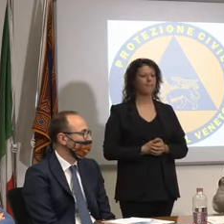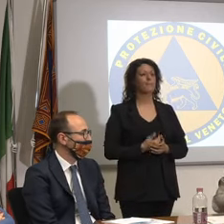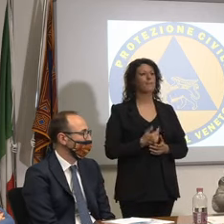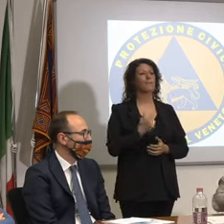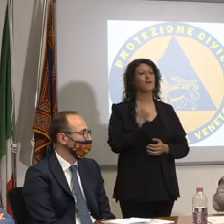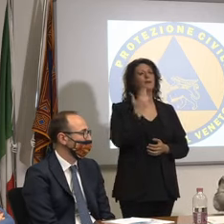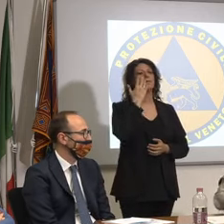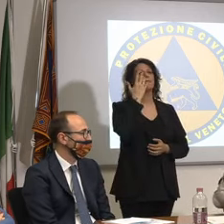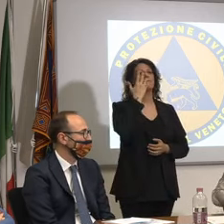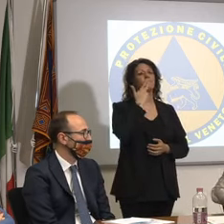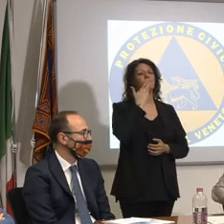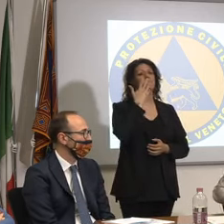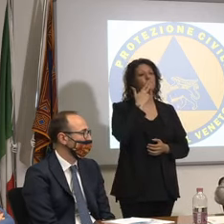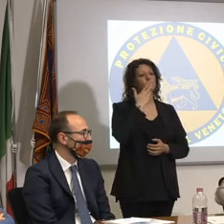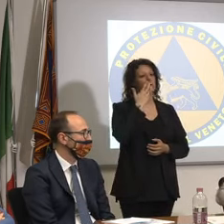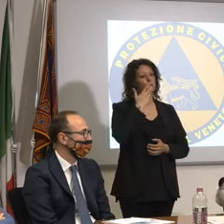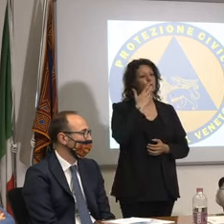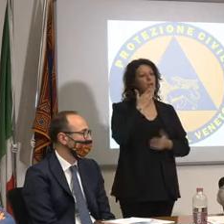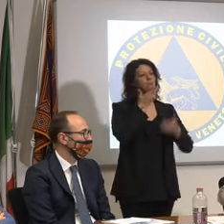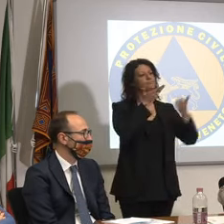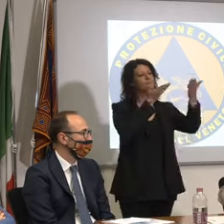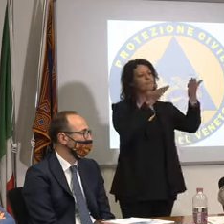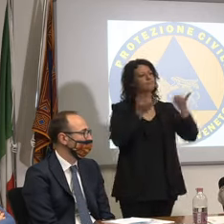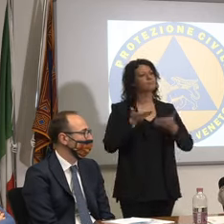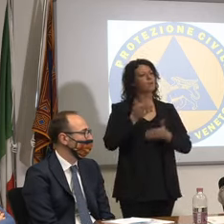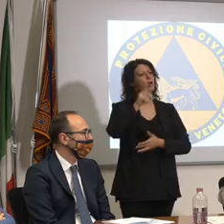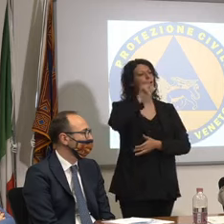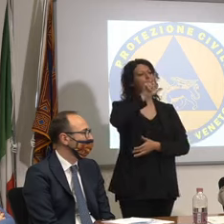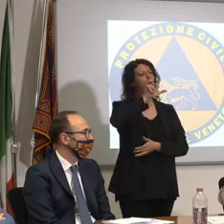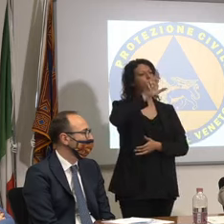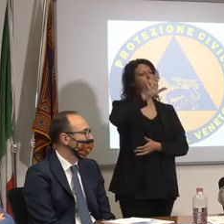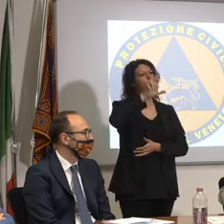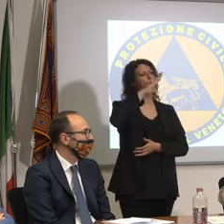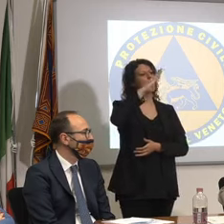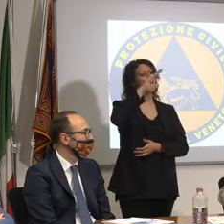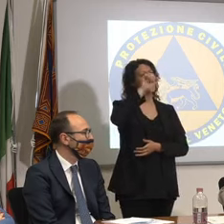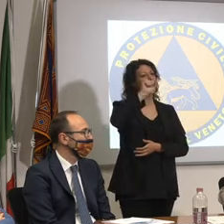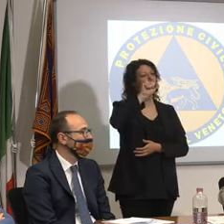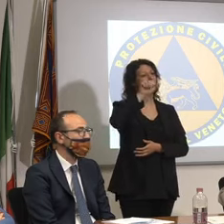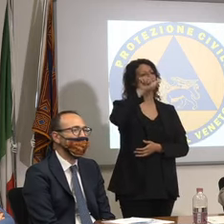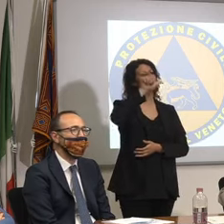eccolo qui si il signor Luca Sinico